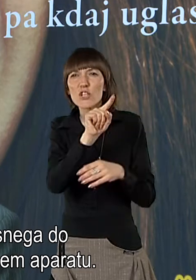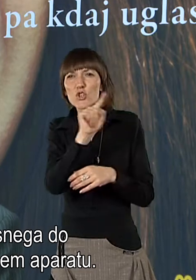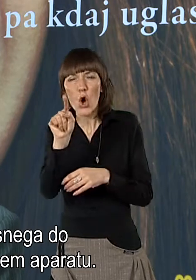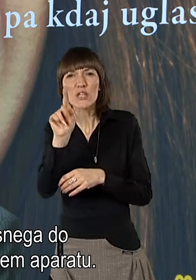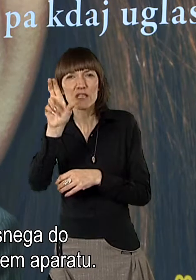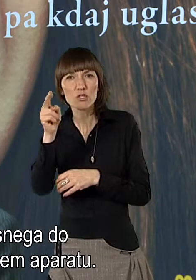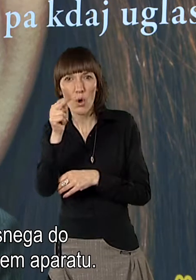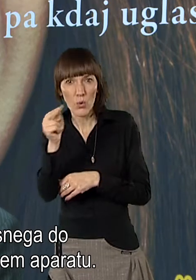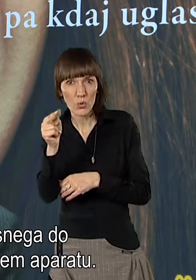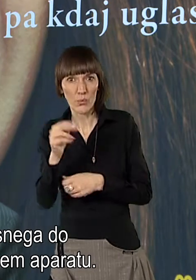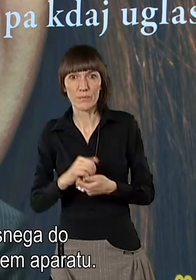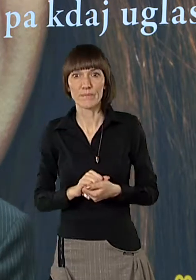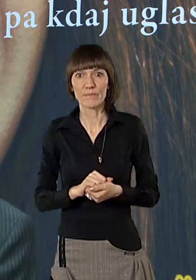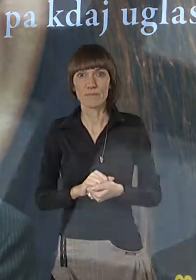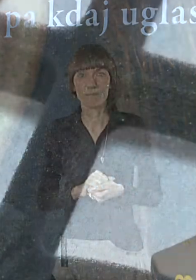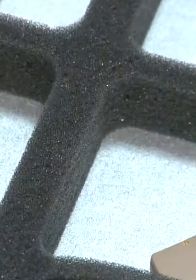šestnem aparatu.